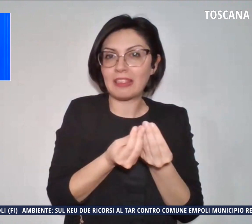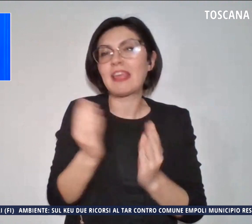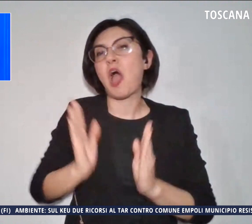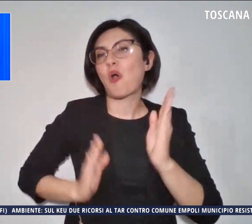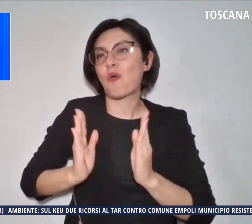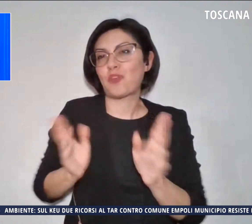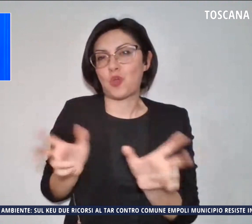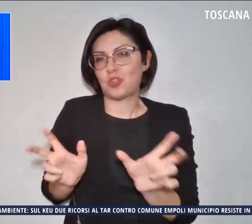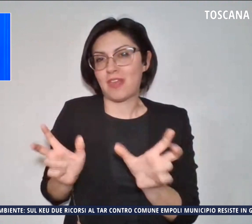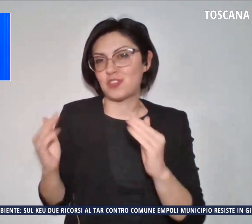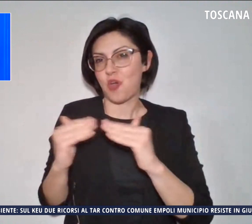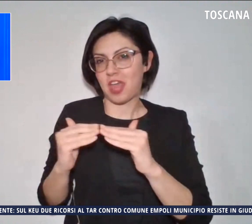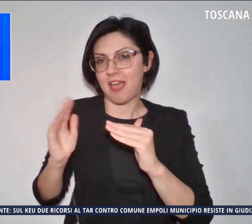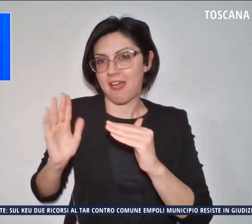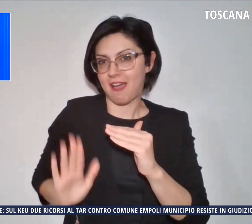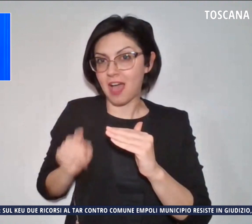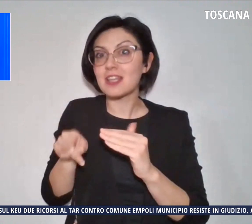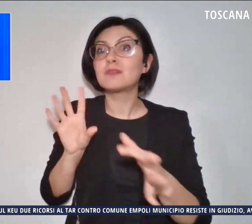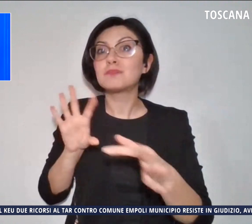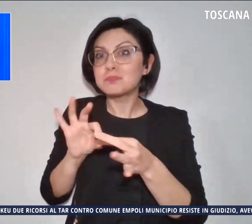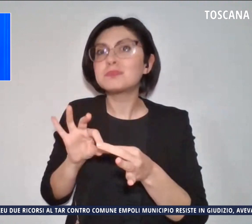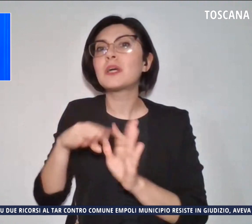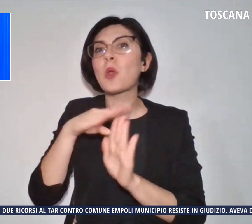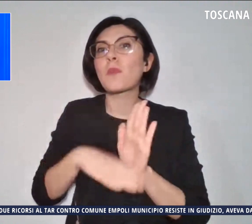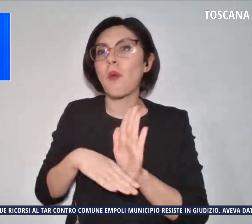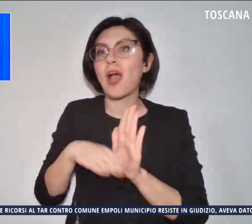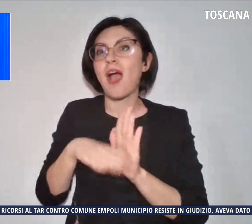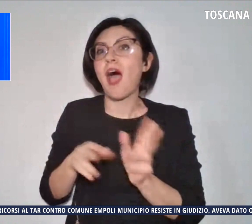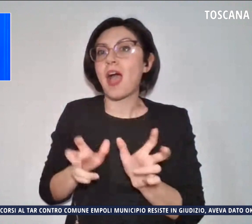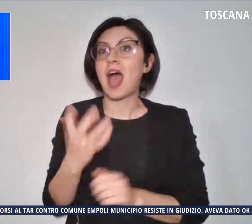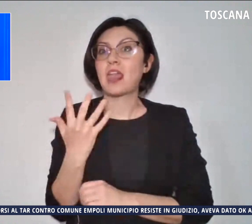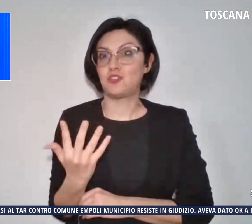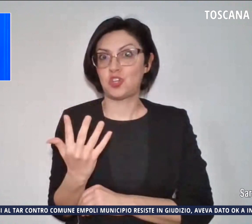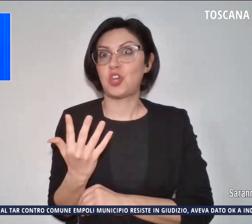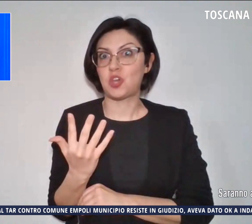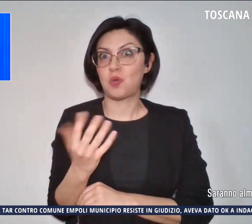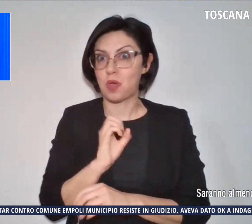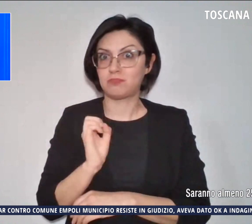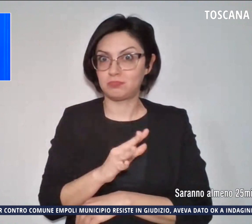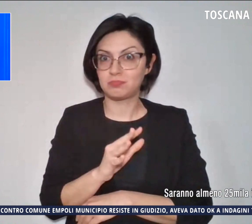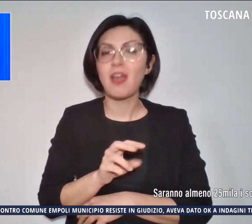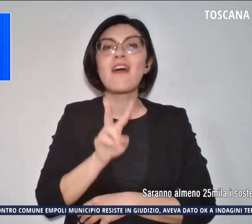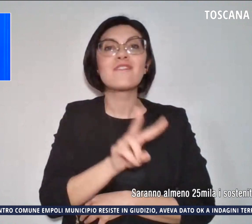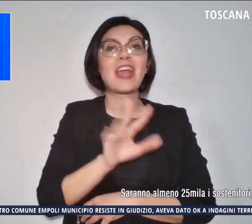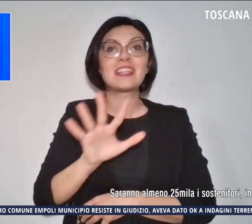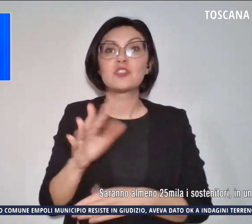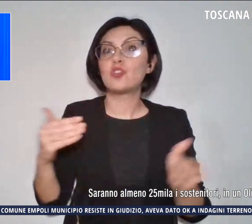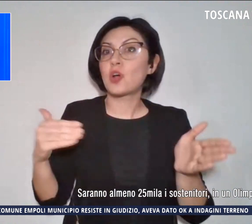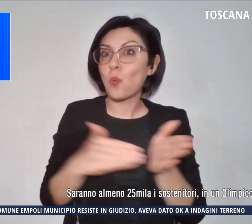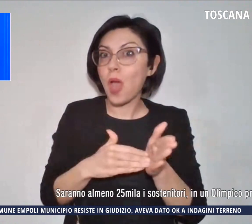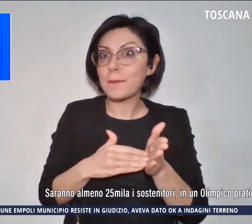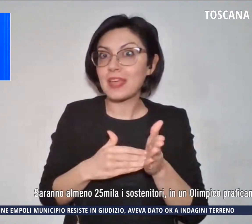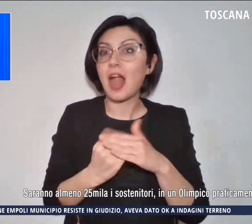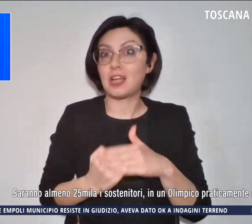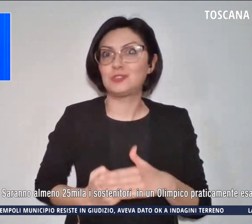sarà sintonizzata sul canale 5. Saranno almeno 25 mila i sostenitori in